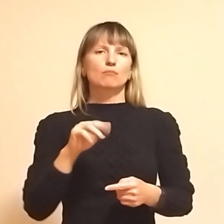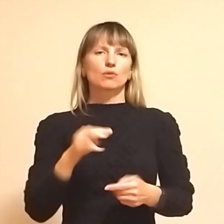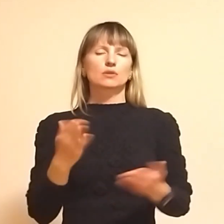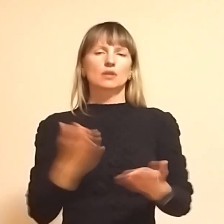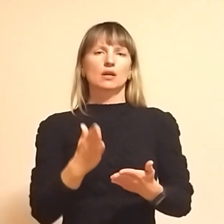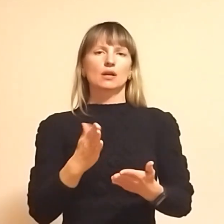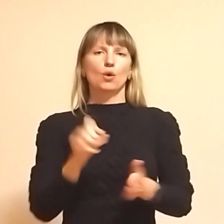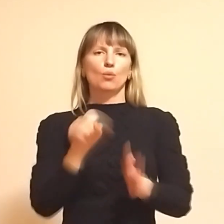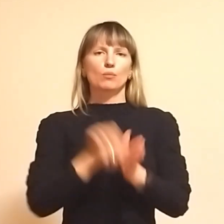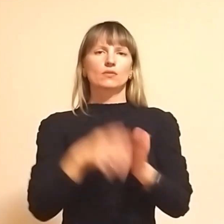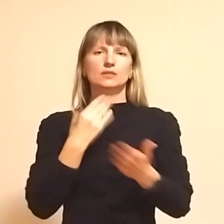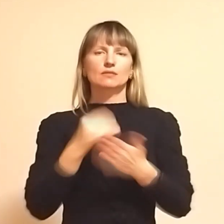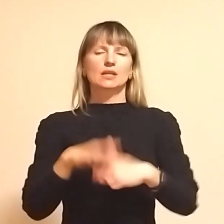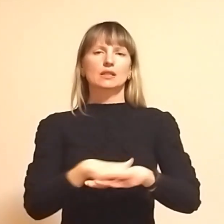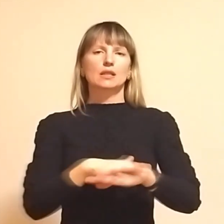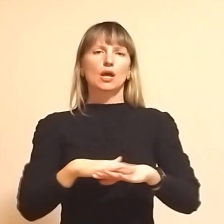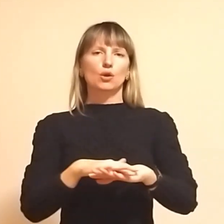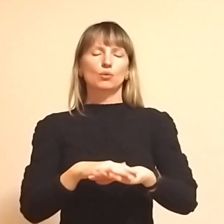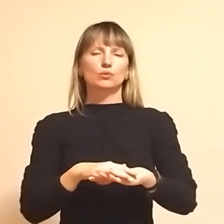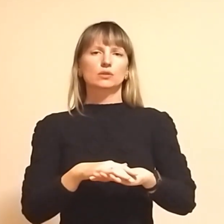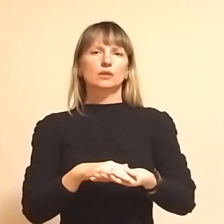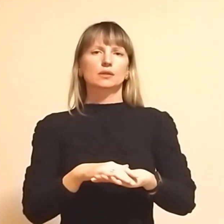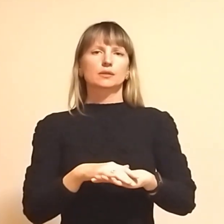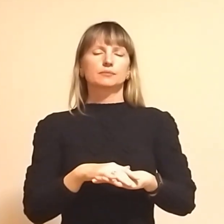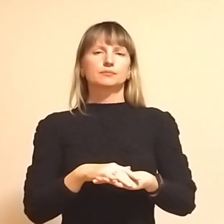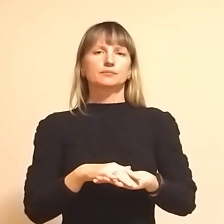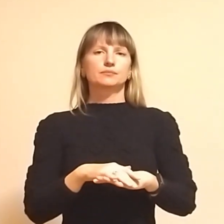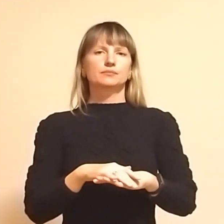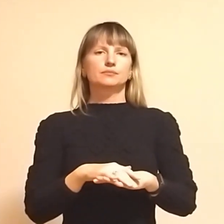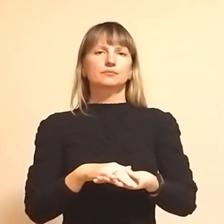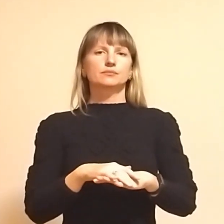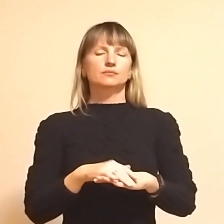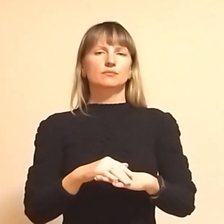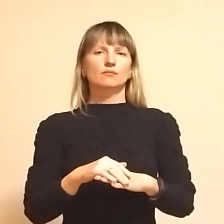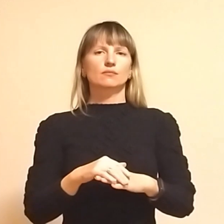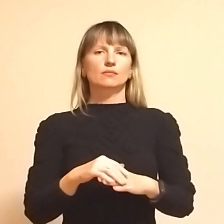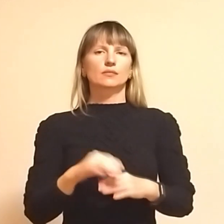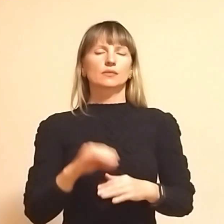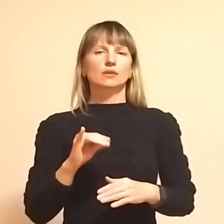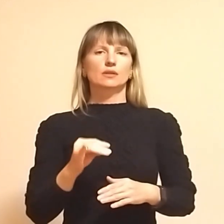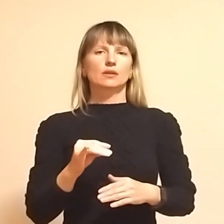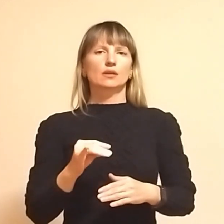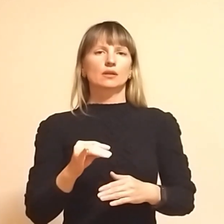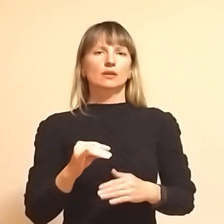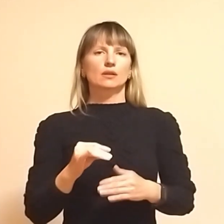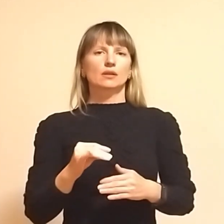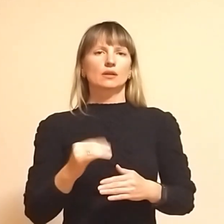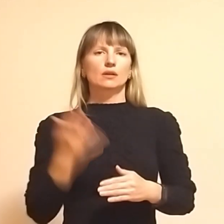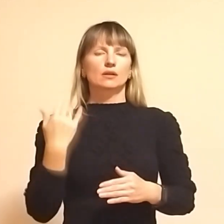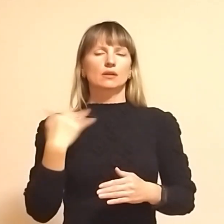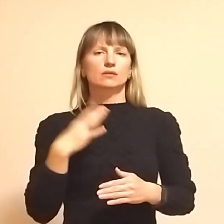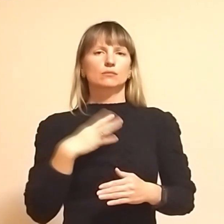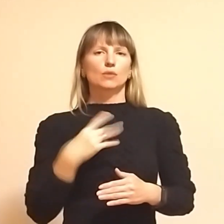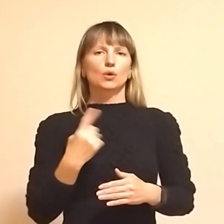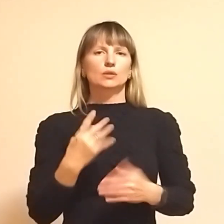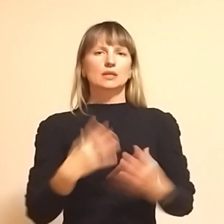свої народи, йде проти нас. І ми раніше жили задоволені. Була одна сім'я, чоловік, росіян,